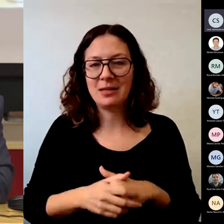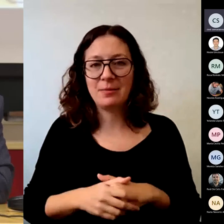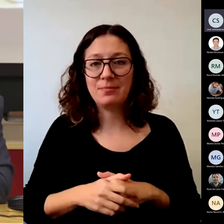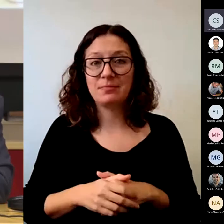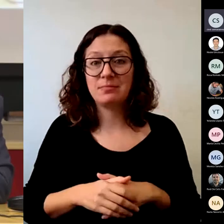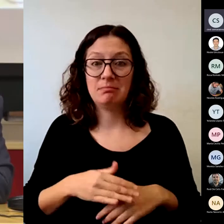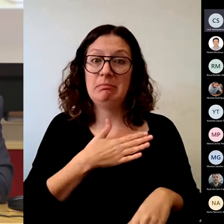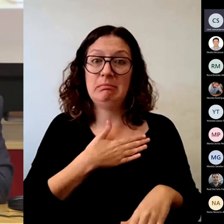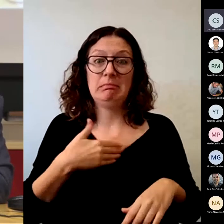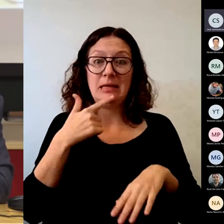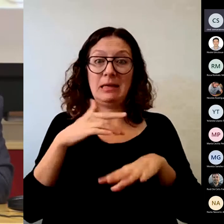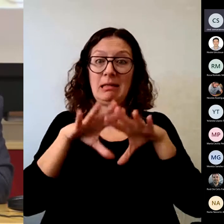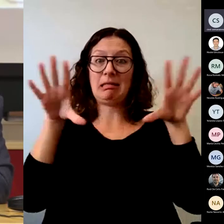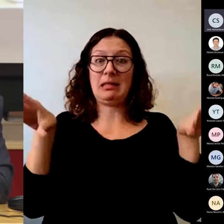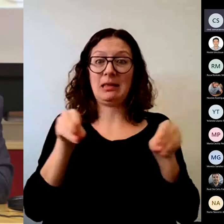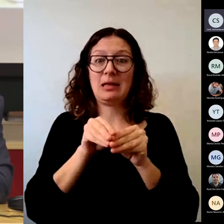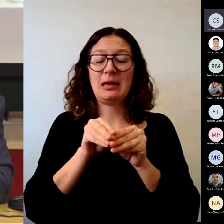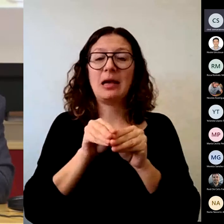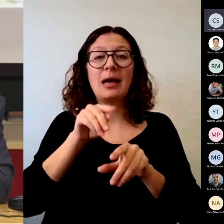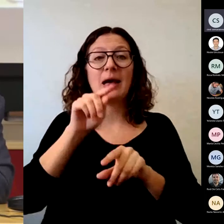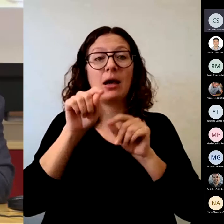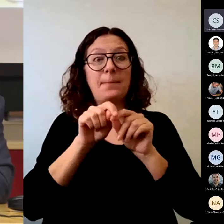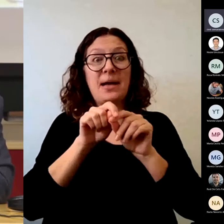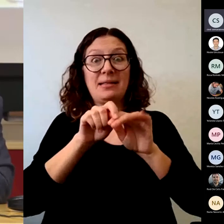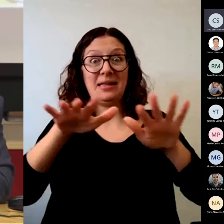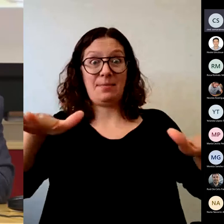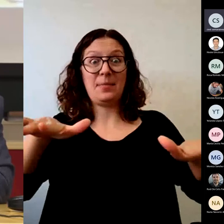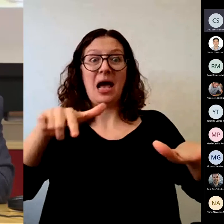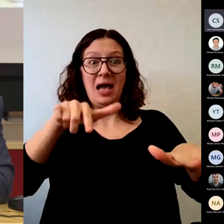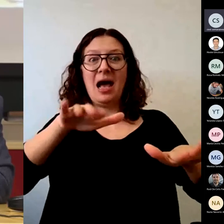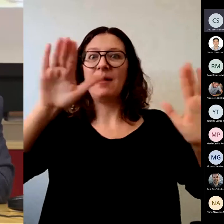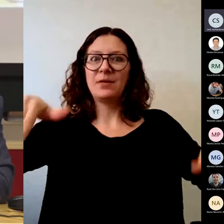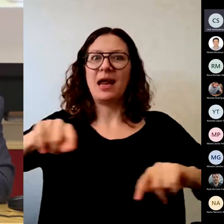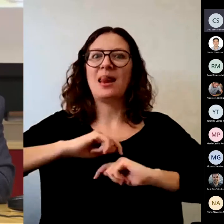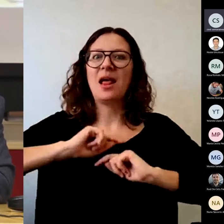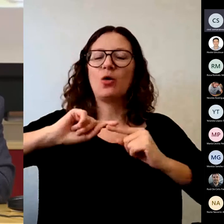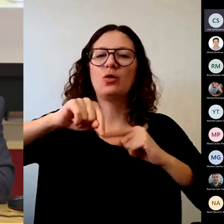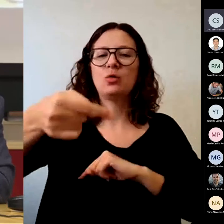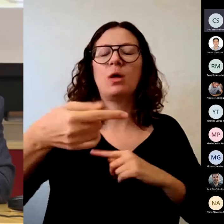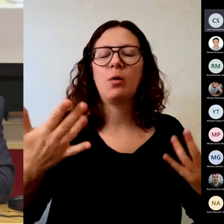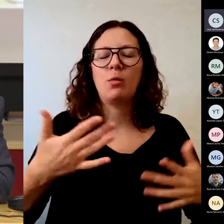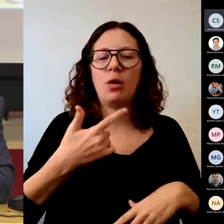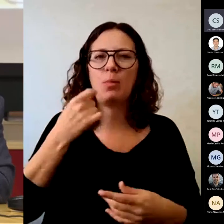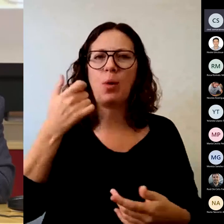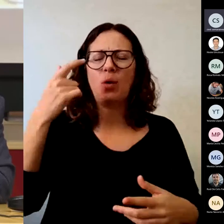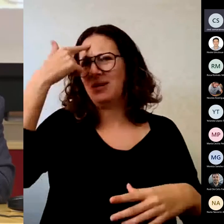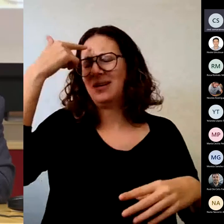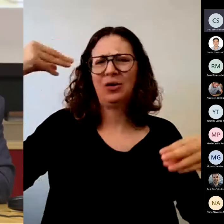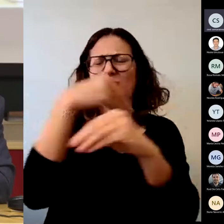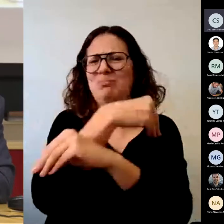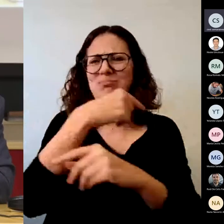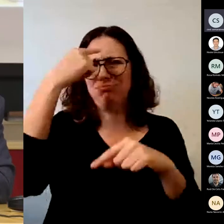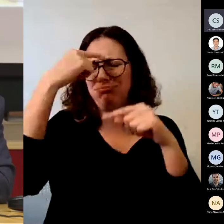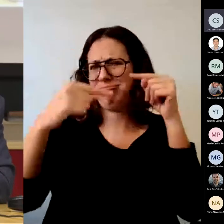el caer en la contradicción y por lo menos generar esa